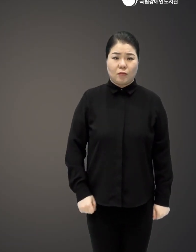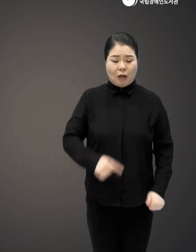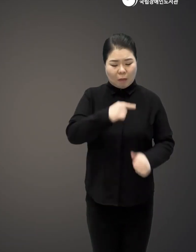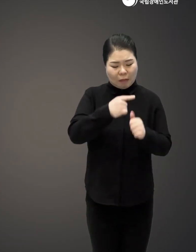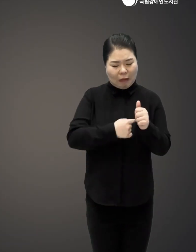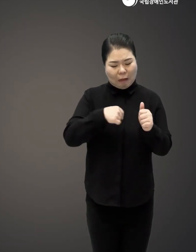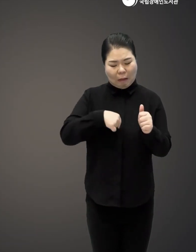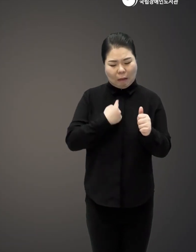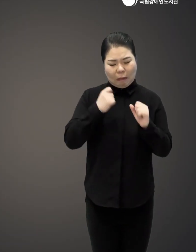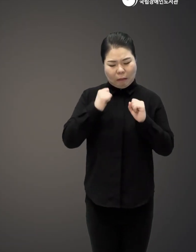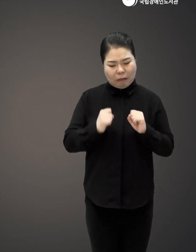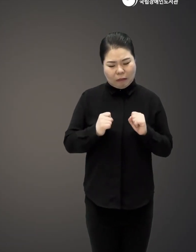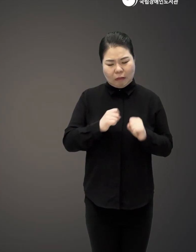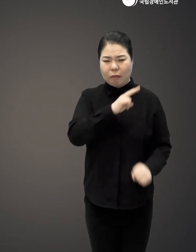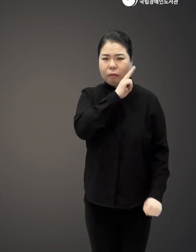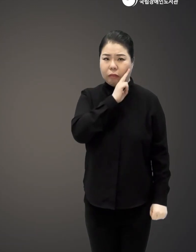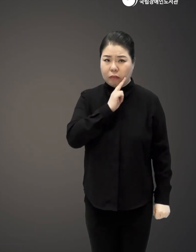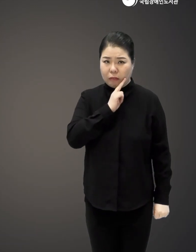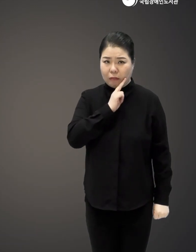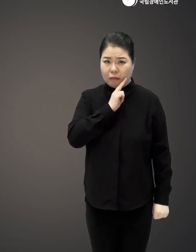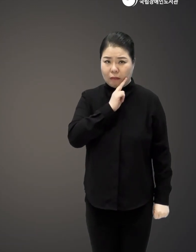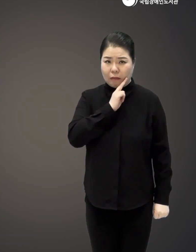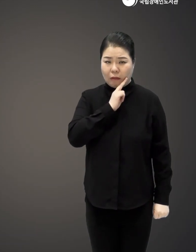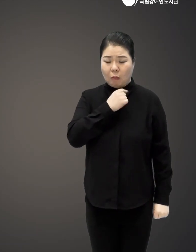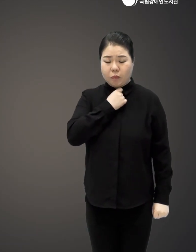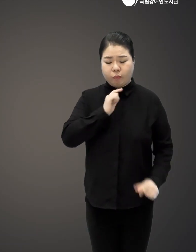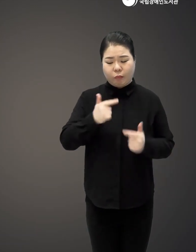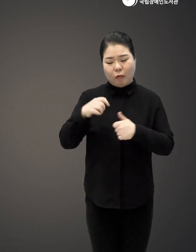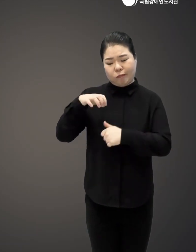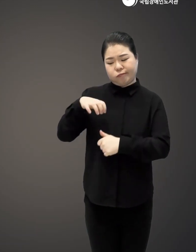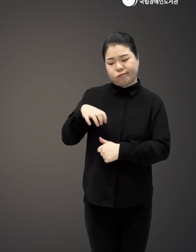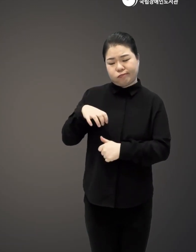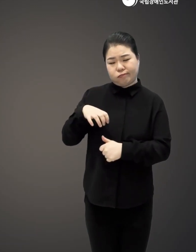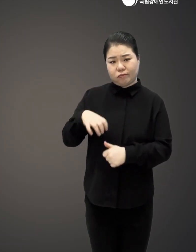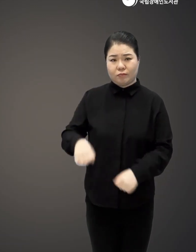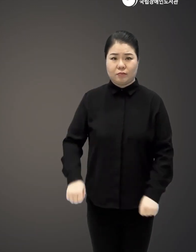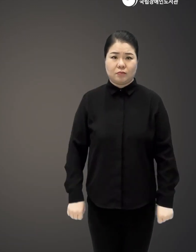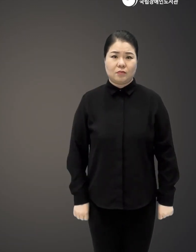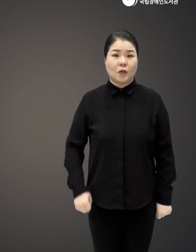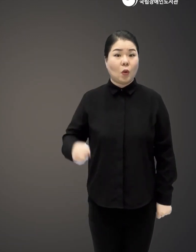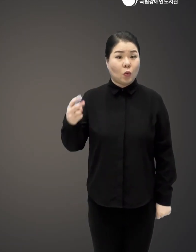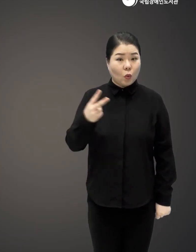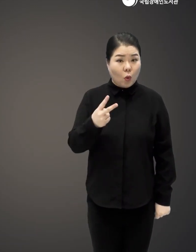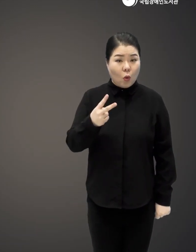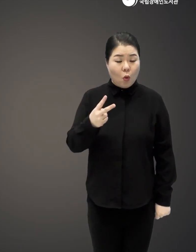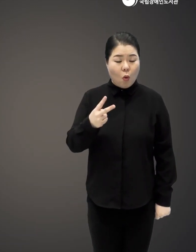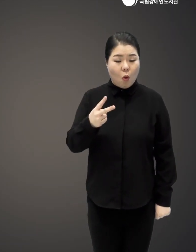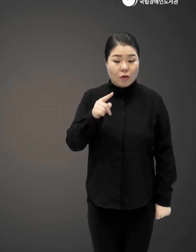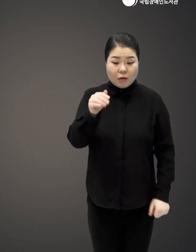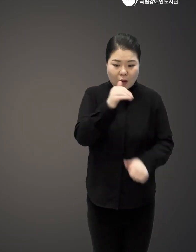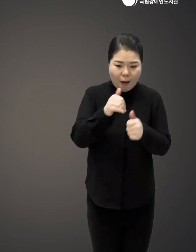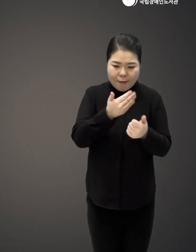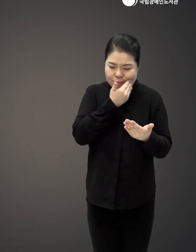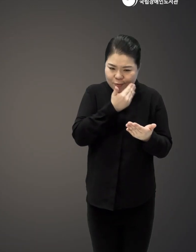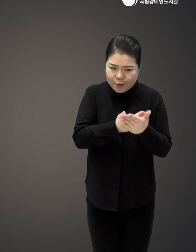편해지게 됩니다 그러면서 의도치 않게 자신을 고립시키고요 또 어떤 때는 이게 너무 중요하거든요 그러다